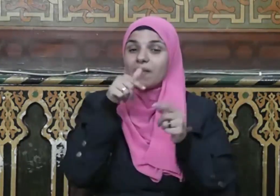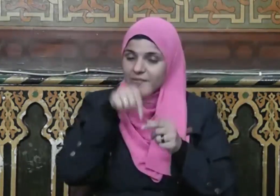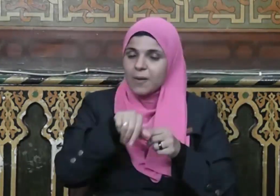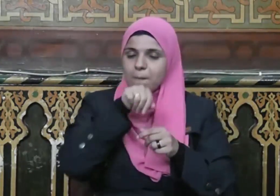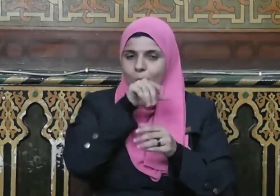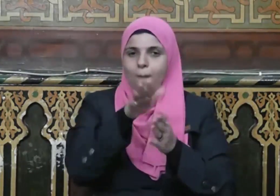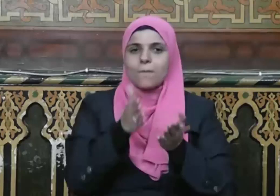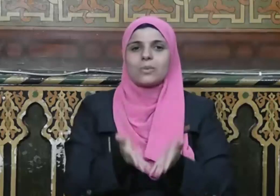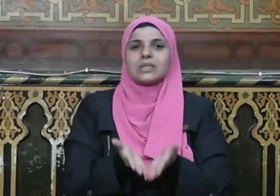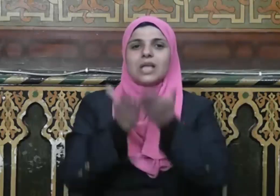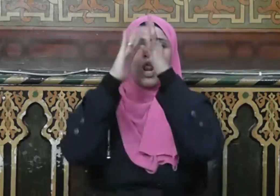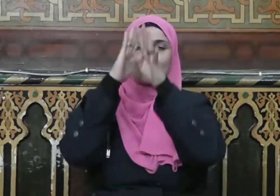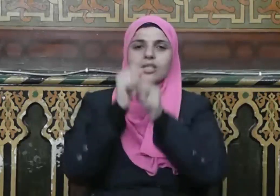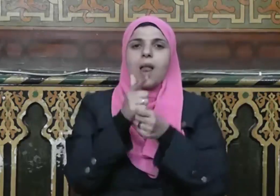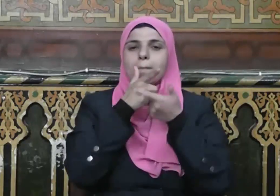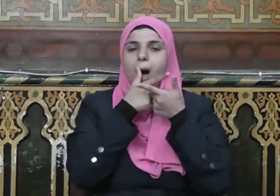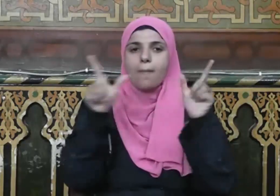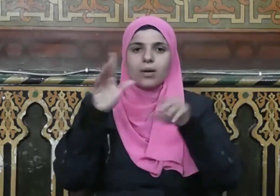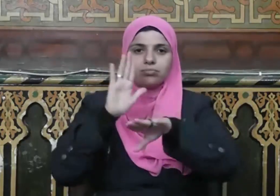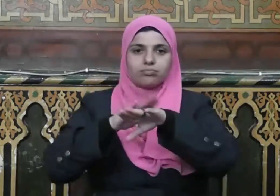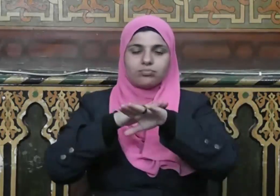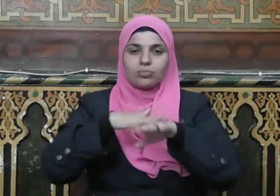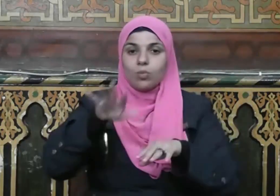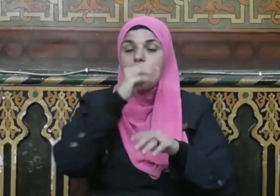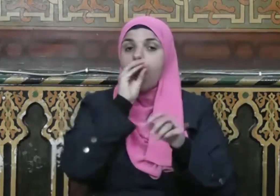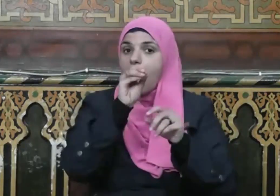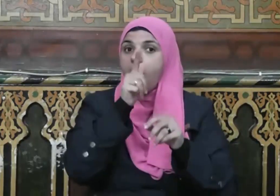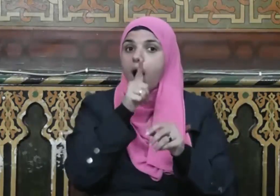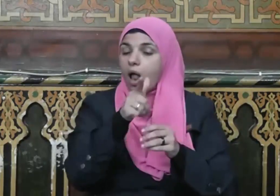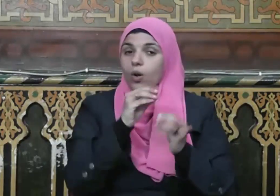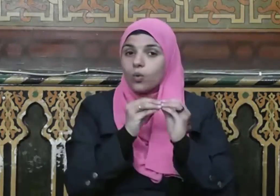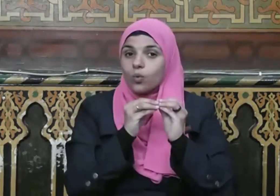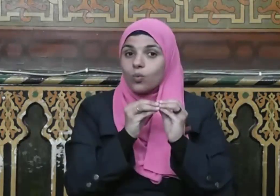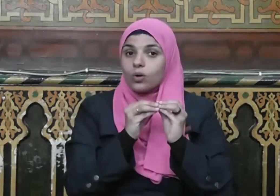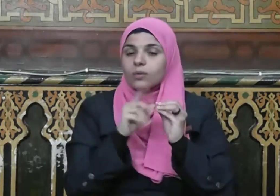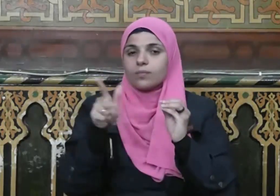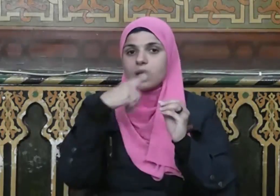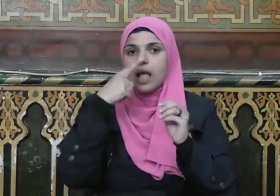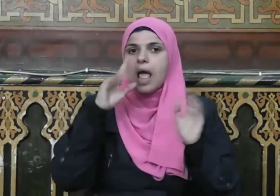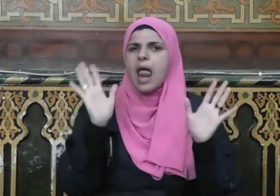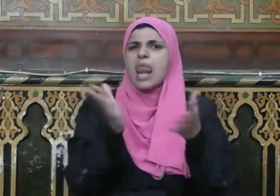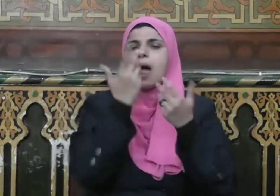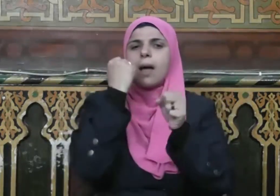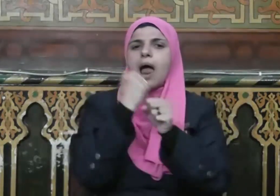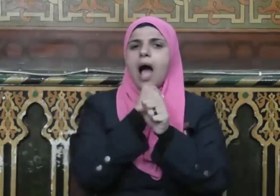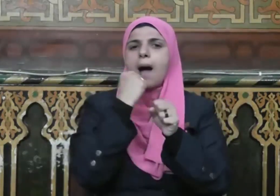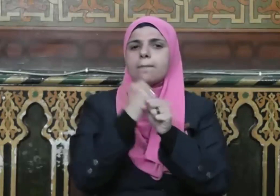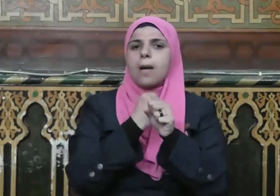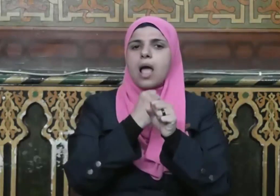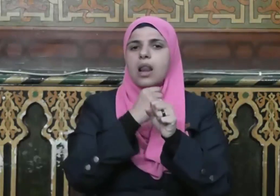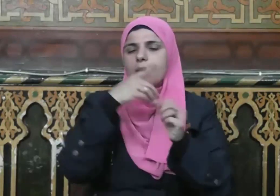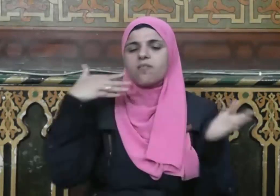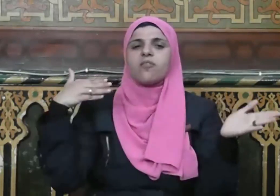الله عليه وسلم حيث قال إنما الأعمال بالخواتيم